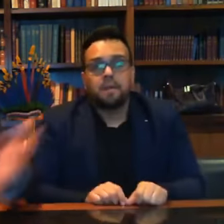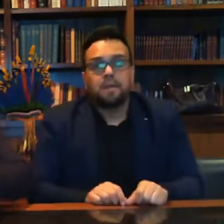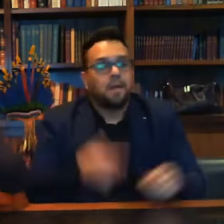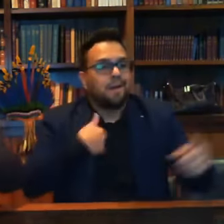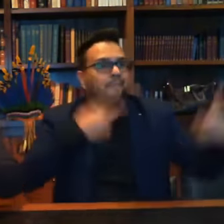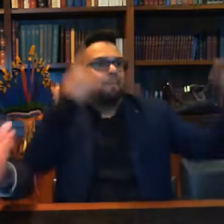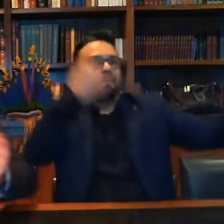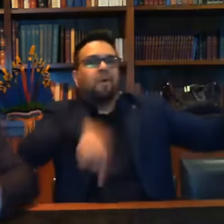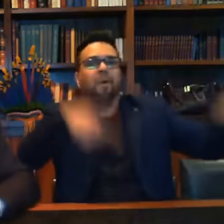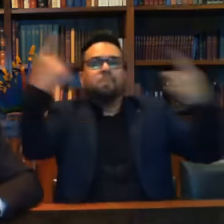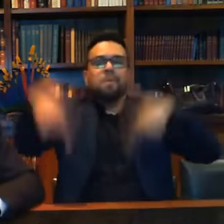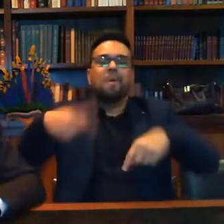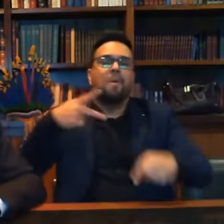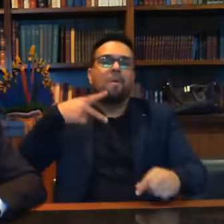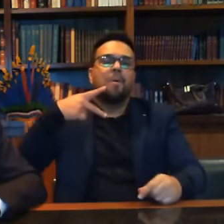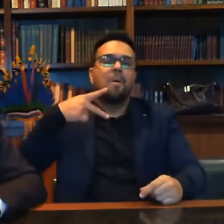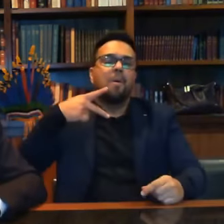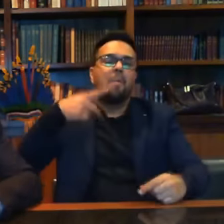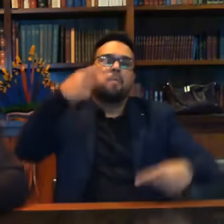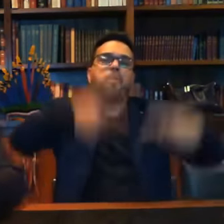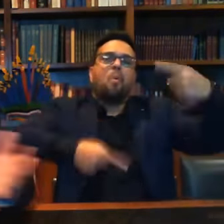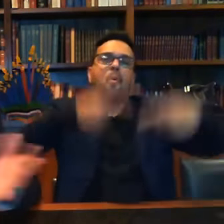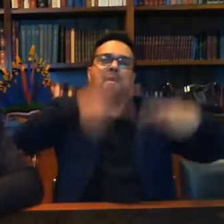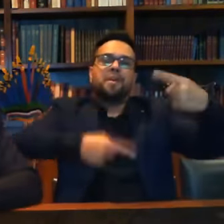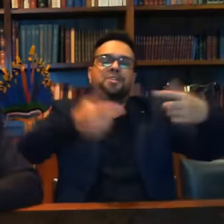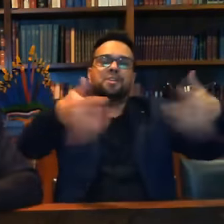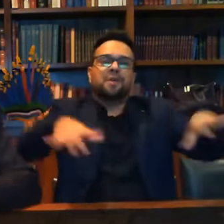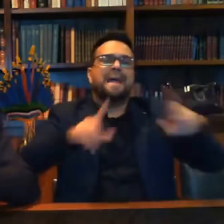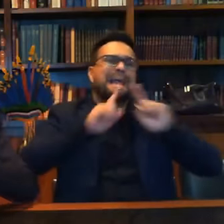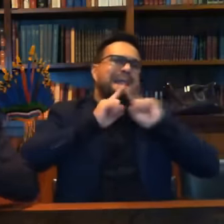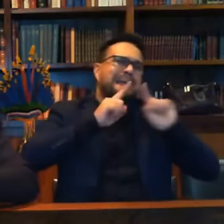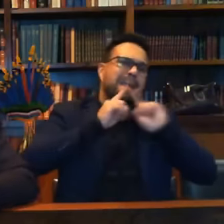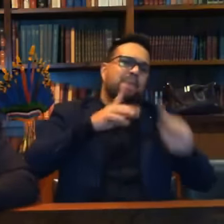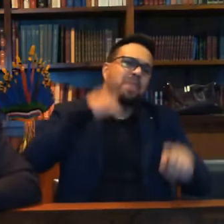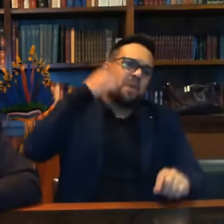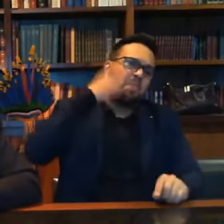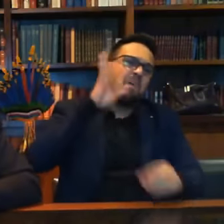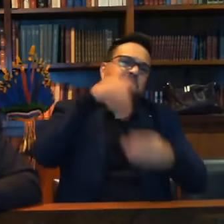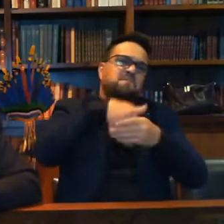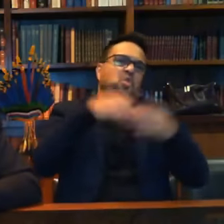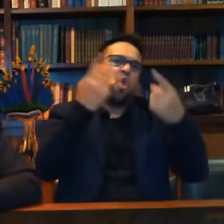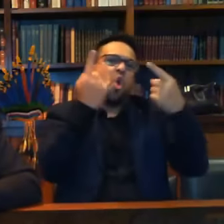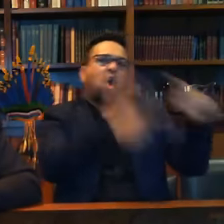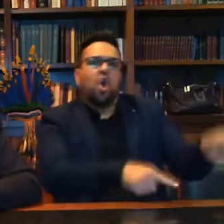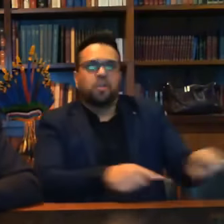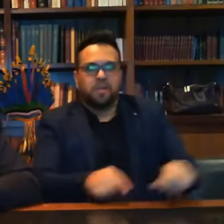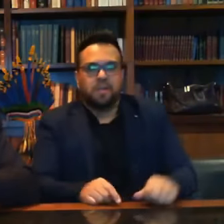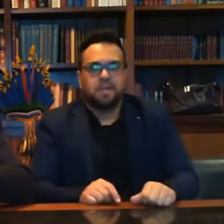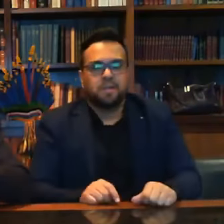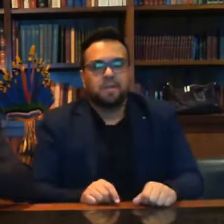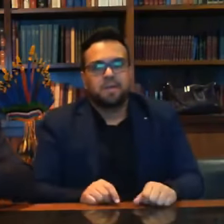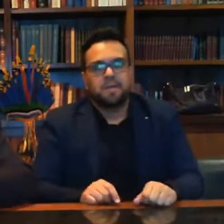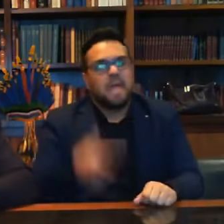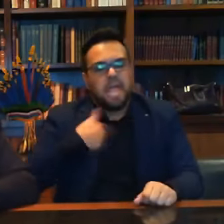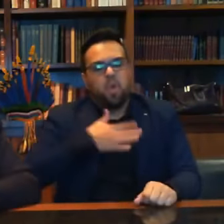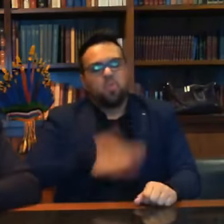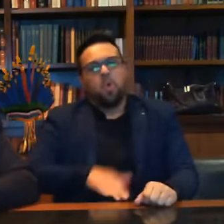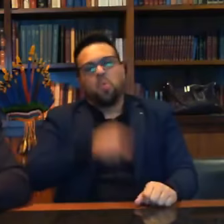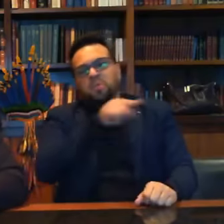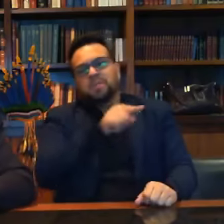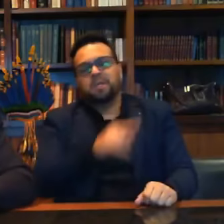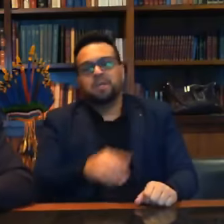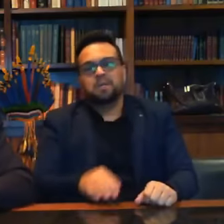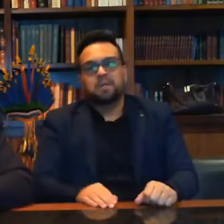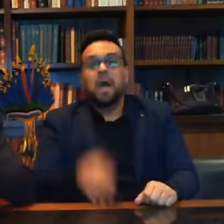disputar aí política. Reclamos de deputados. Ah, o deputado votou contra. Isso eu não gostei dele.